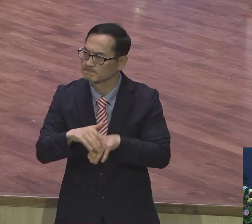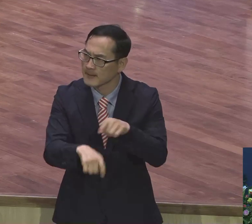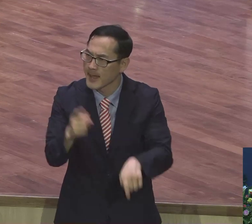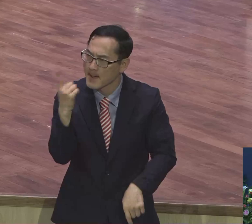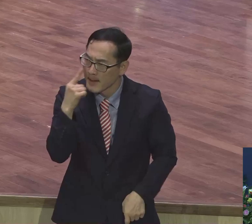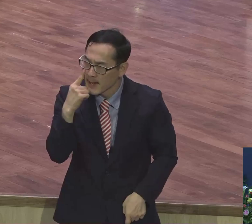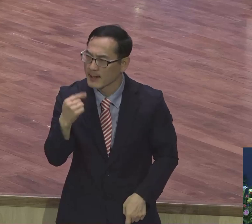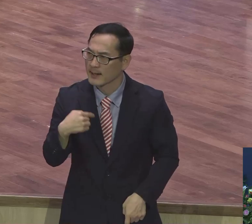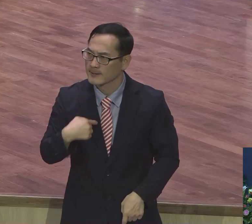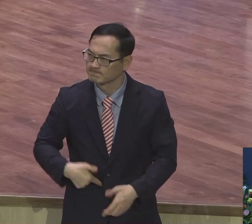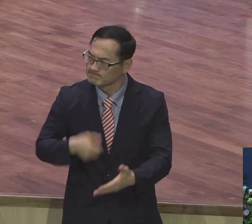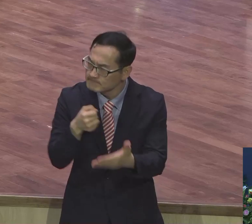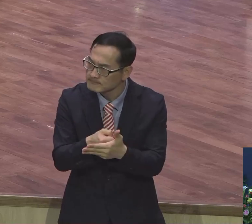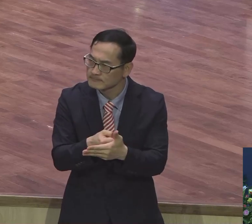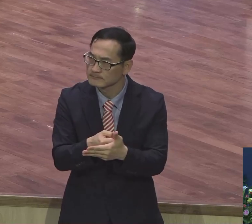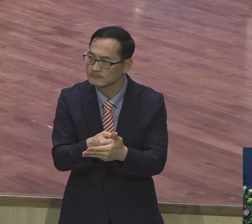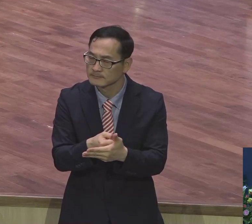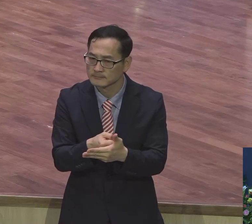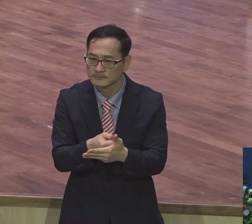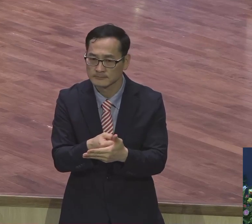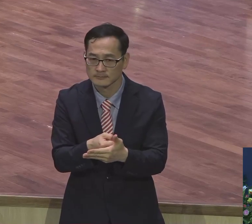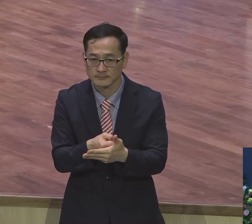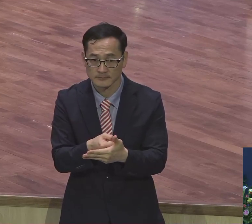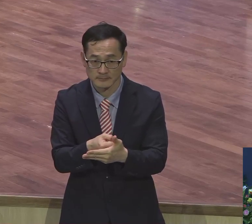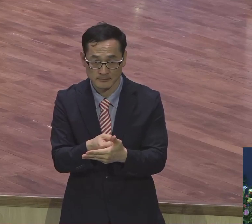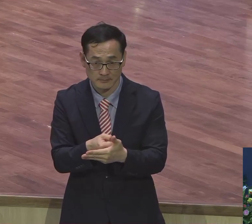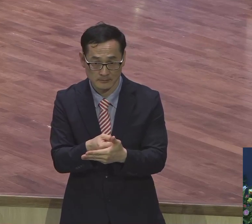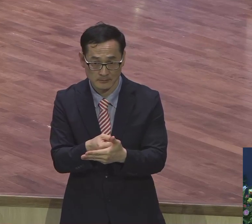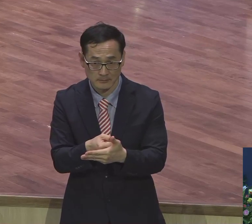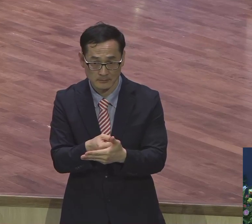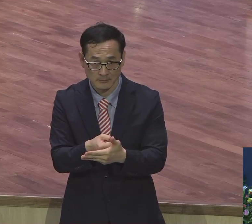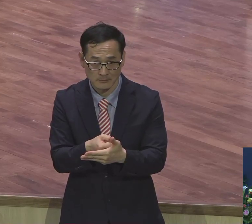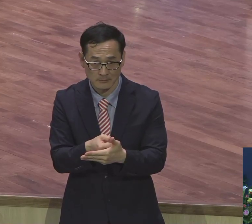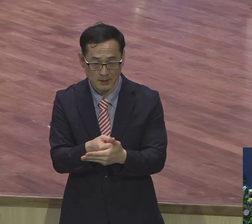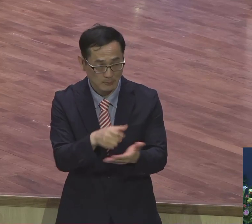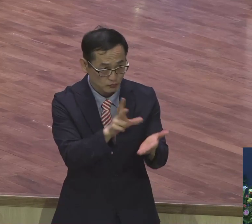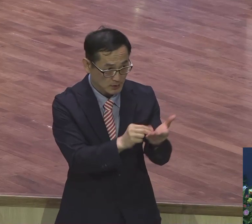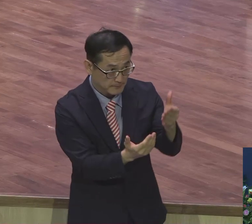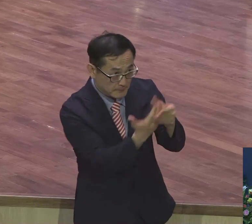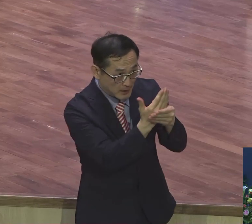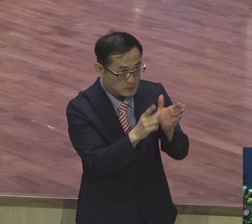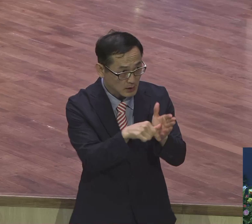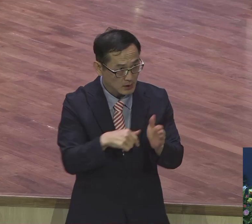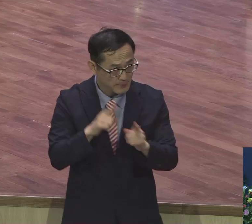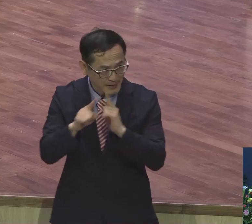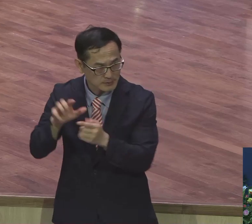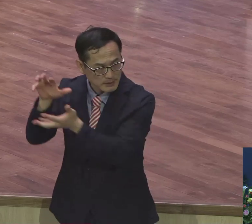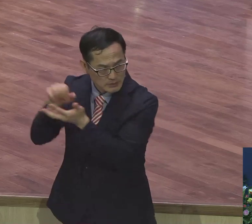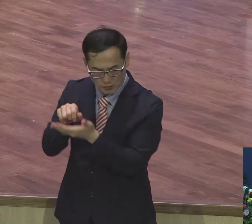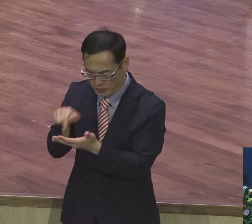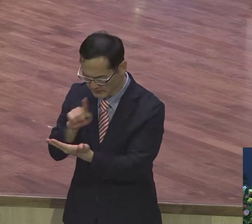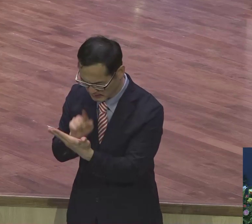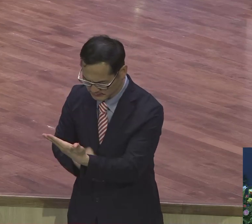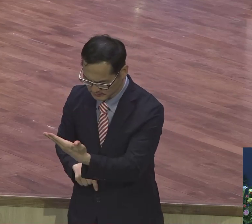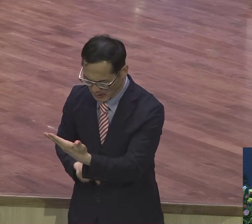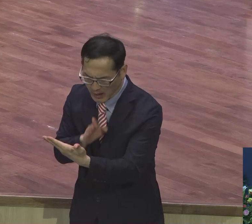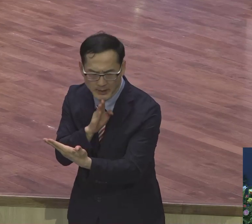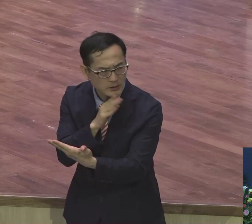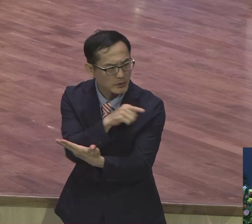이렇게 해야 되겠구나. 말씀 따라가야 되겠구나. 무슨 문제가 나오면 내가 말씀 아 강담말씀 이랬지.